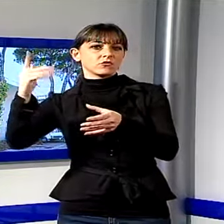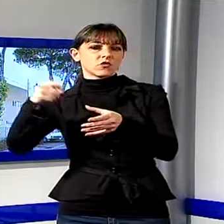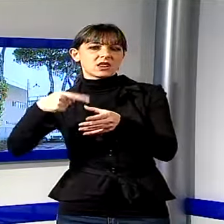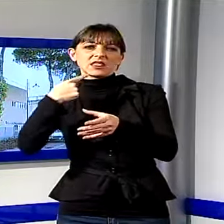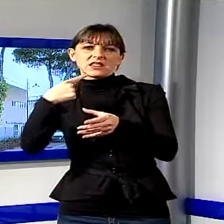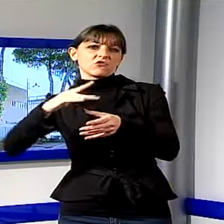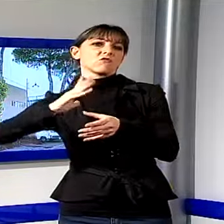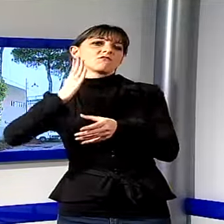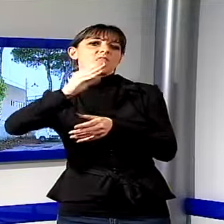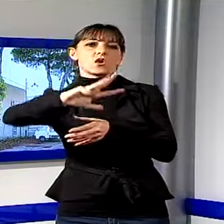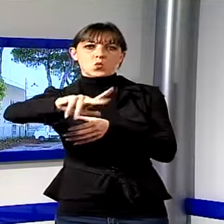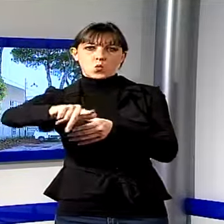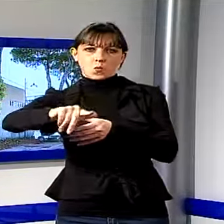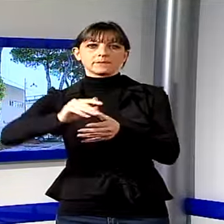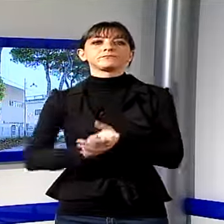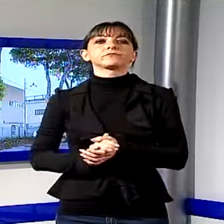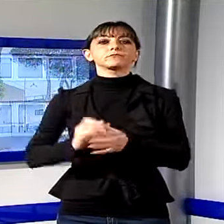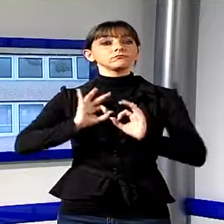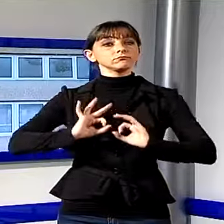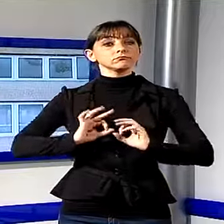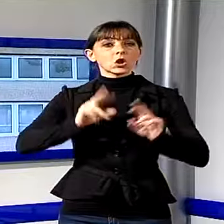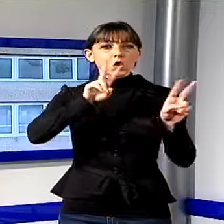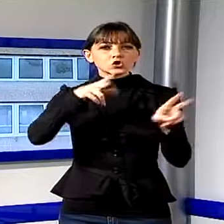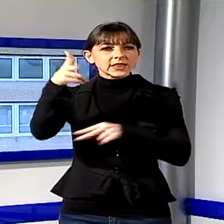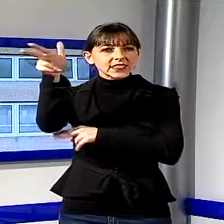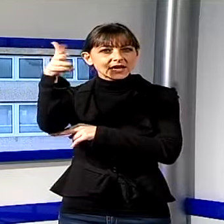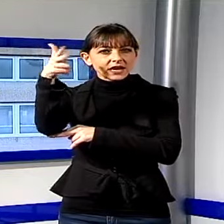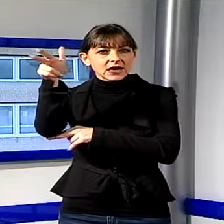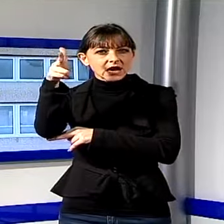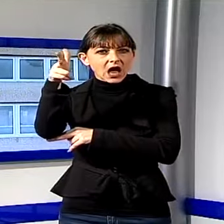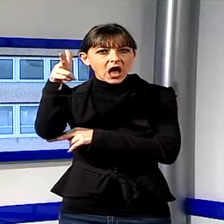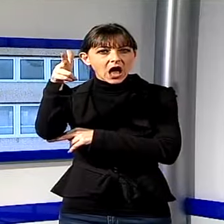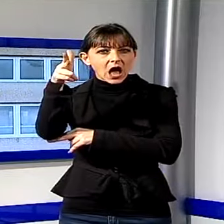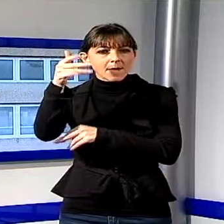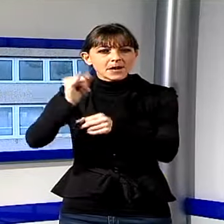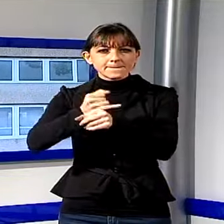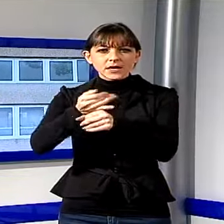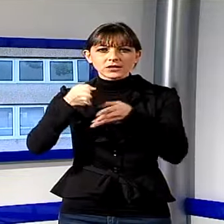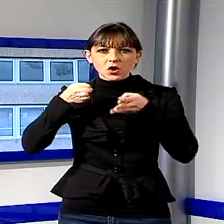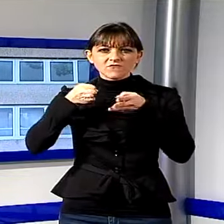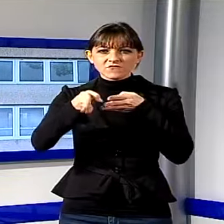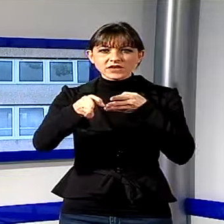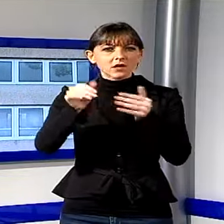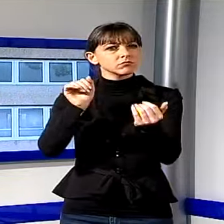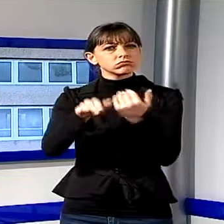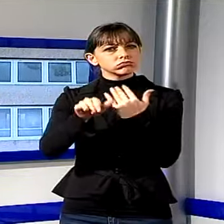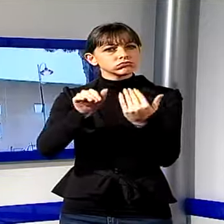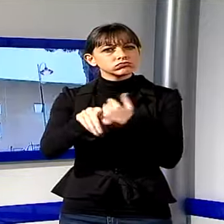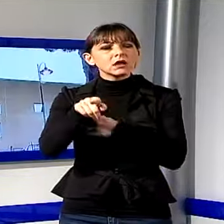chiuso che si trovano anche nella zona, in particolar modo lungo la via di scorrimento, a caccia di elementi che possano aiutare